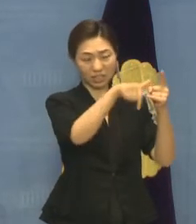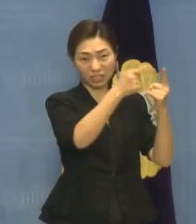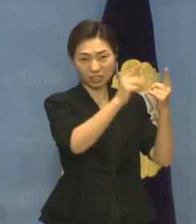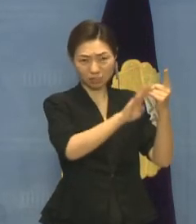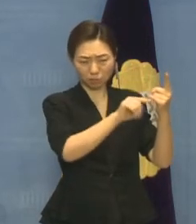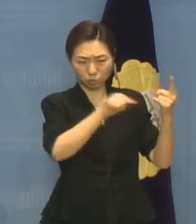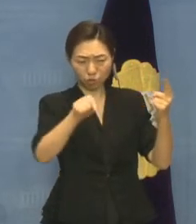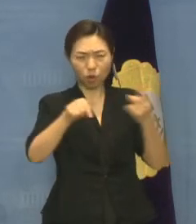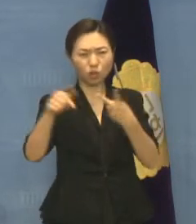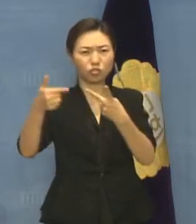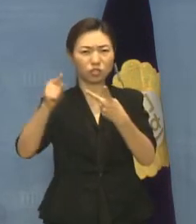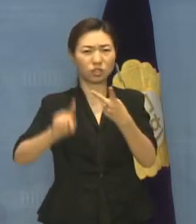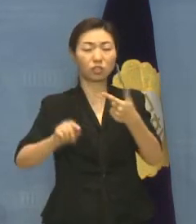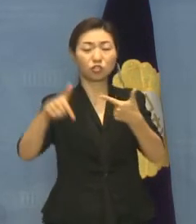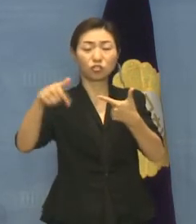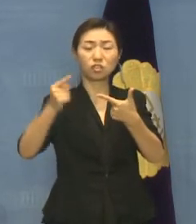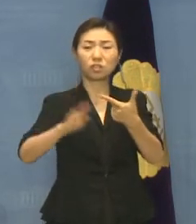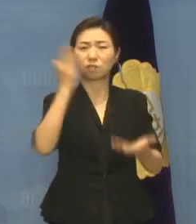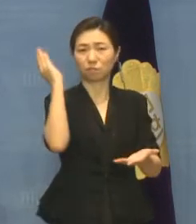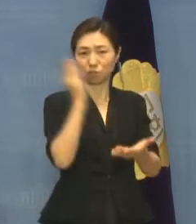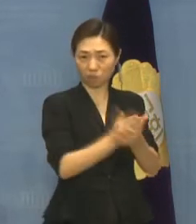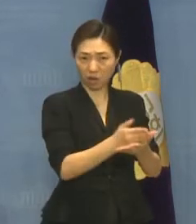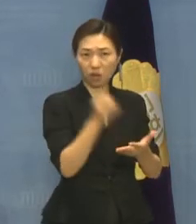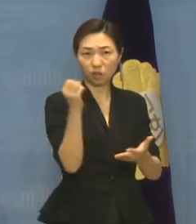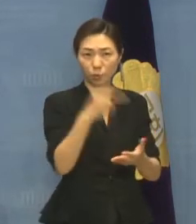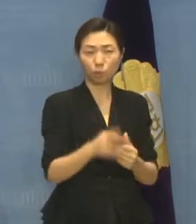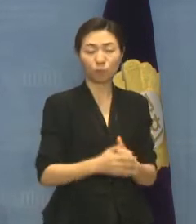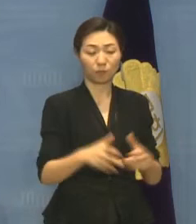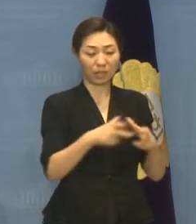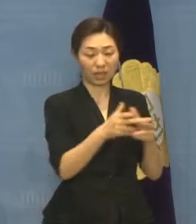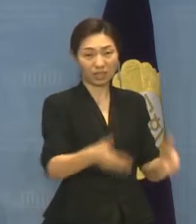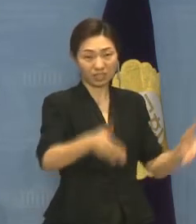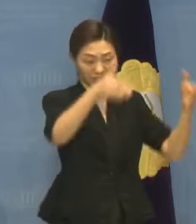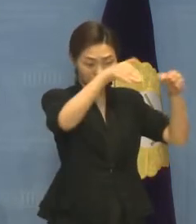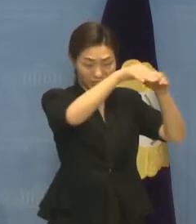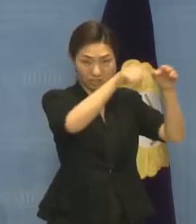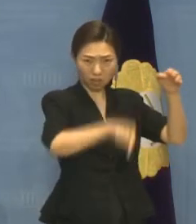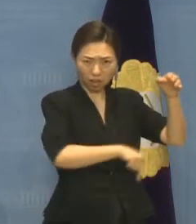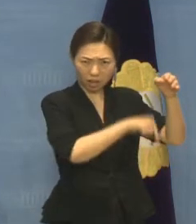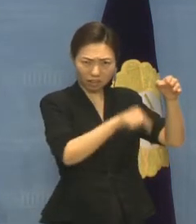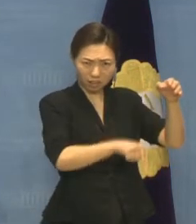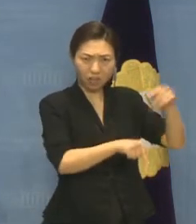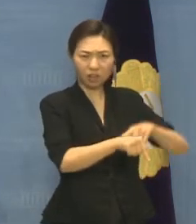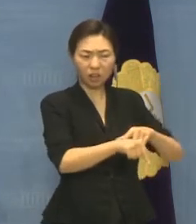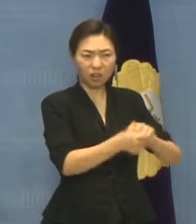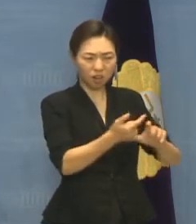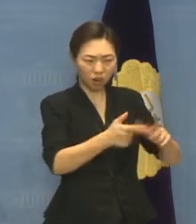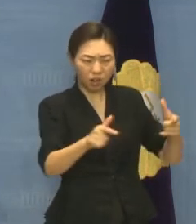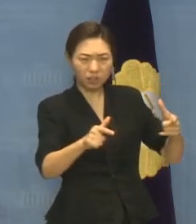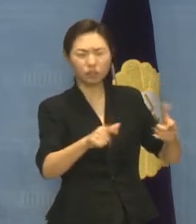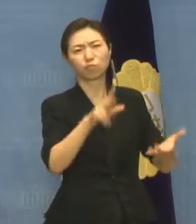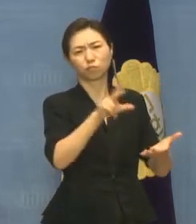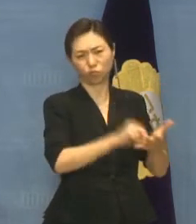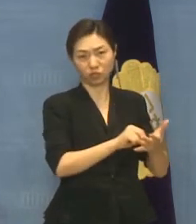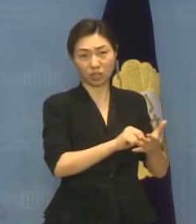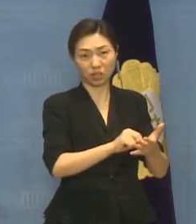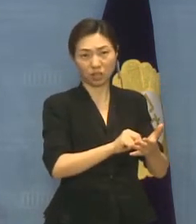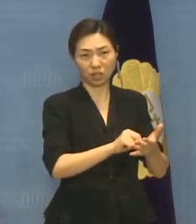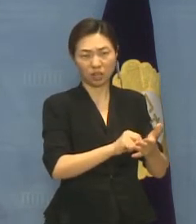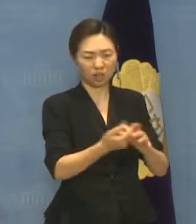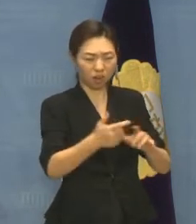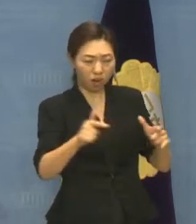탈시설함이 장애 정책에서의 성인지 관점 반영 등 이미 지난 1차 최종견회에